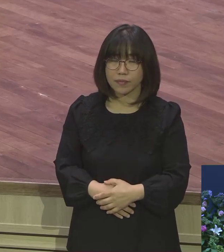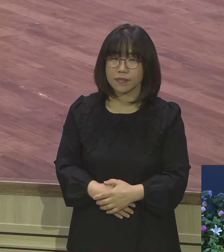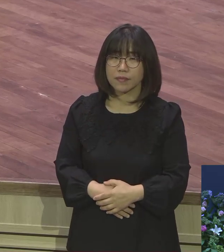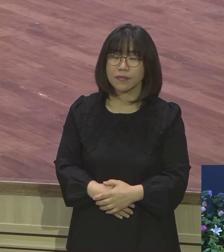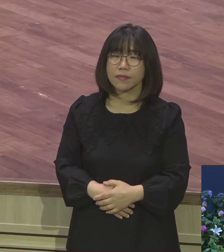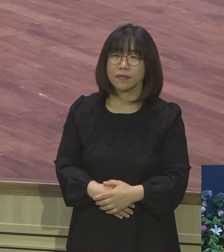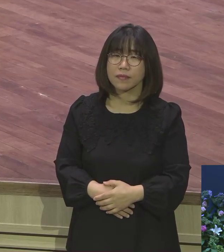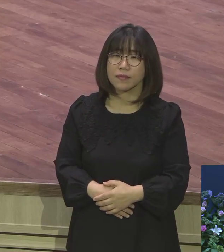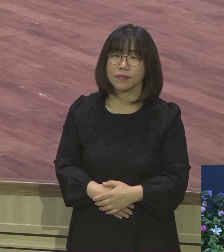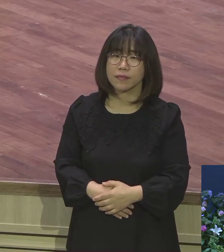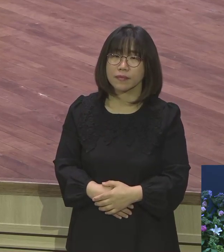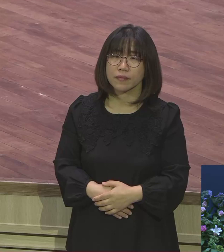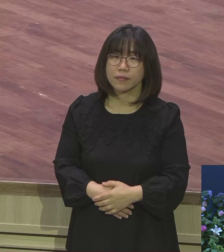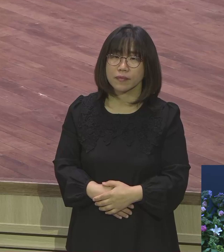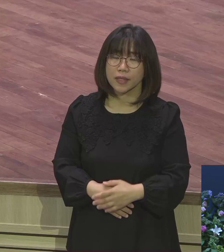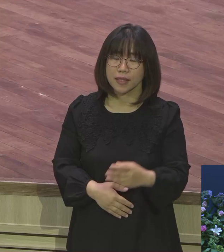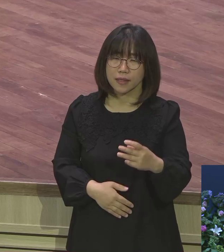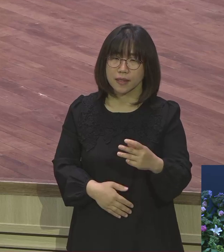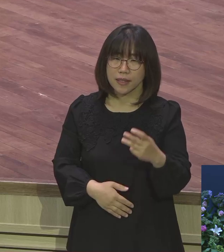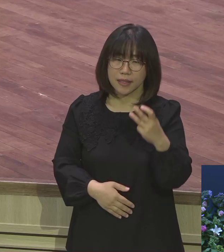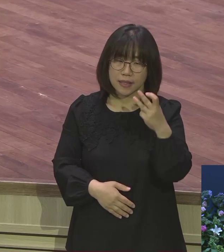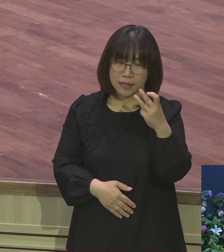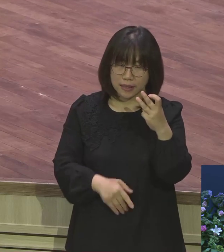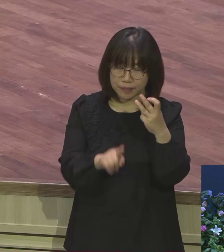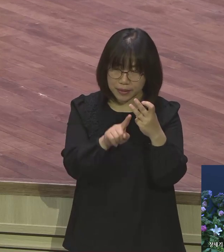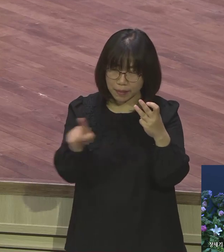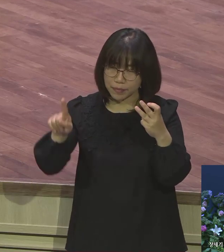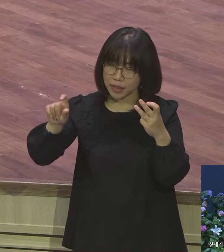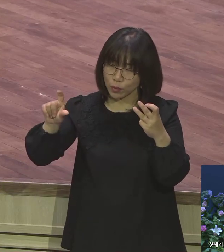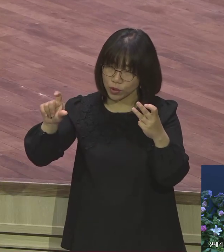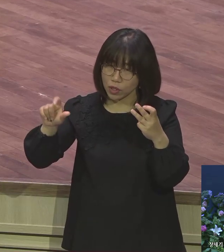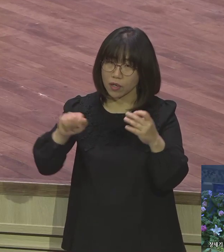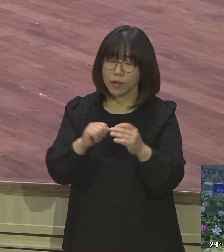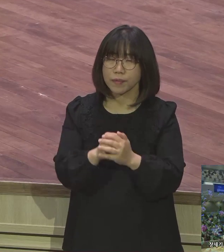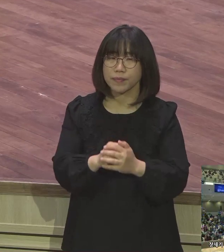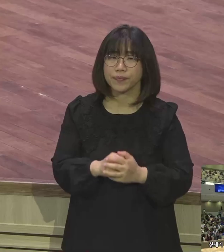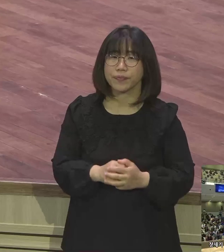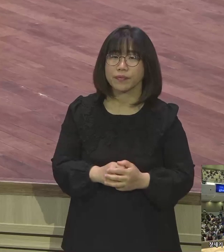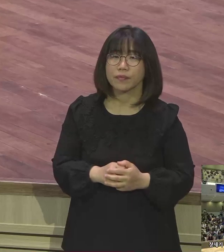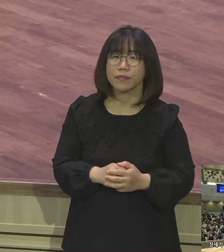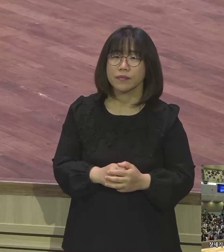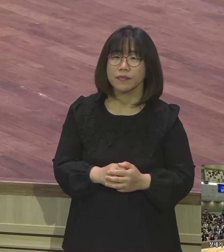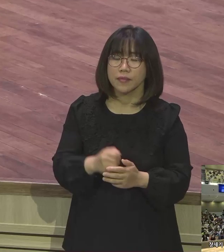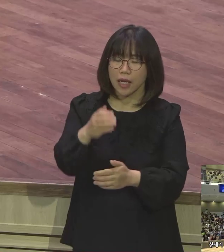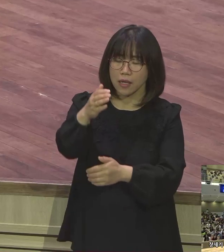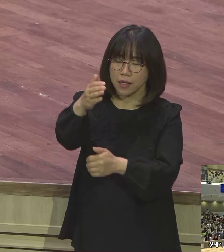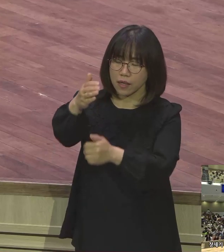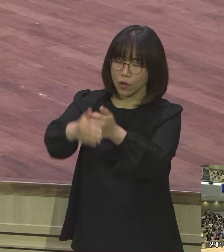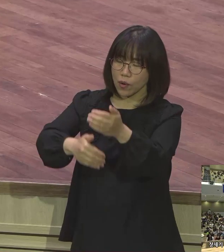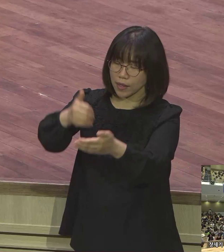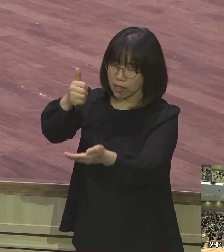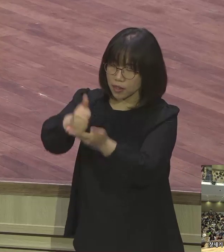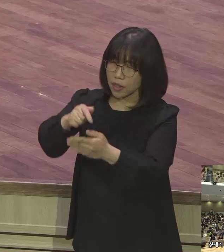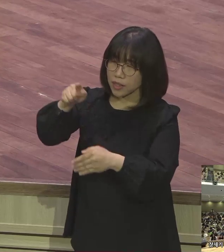자 13절로 15절 봅니다. 13절 또 본적 요하께서 거위에 서서 이러시되 나는